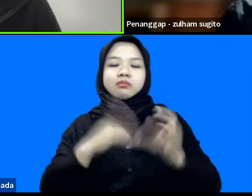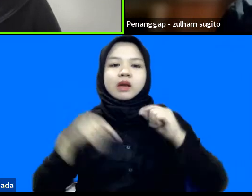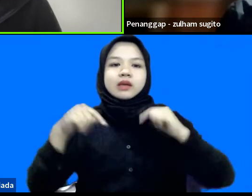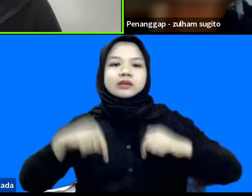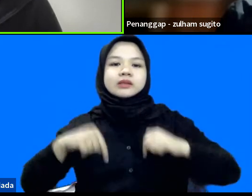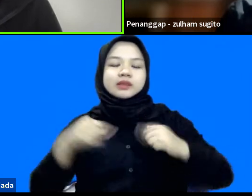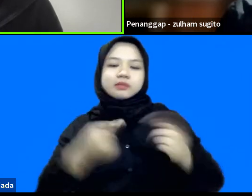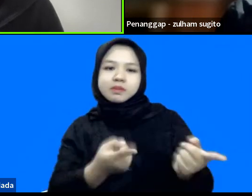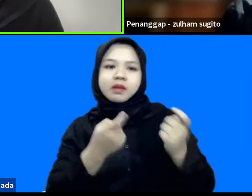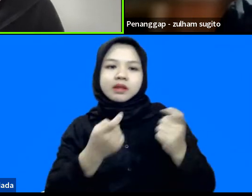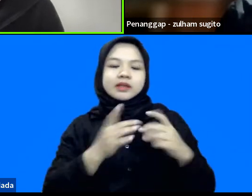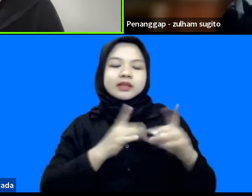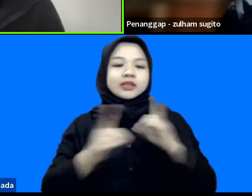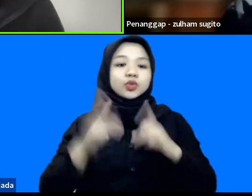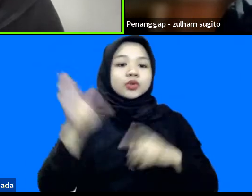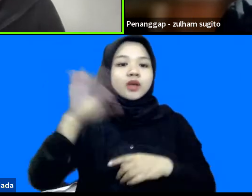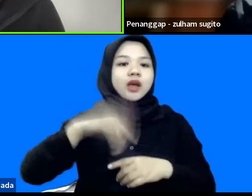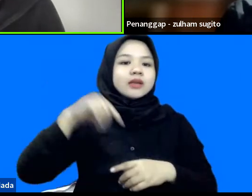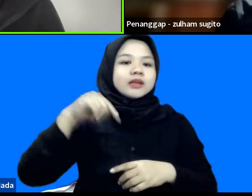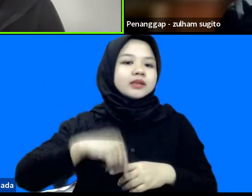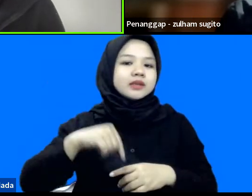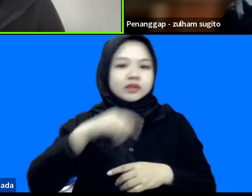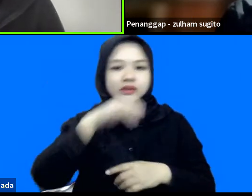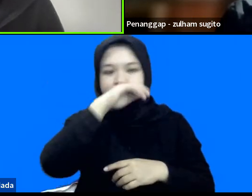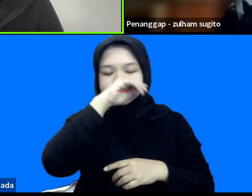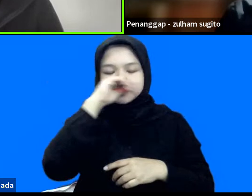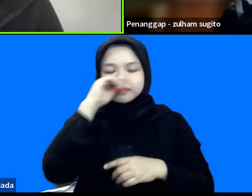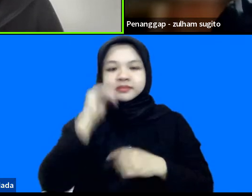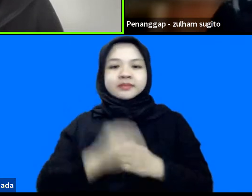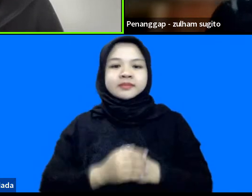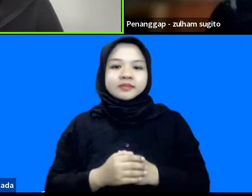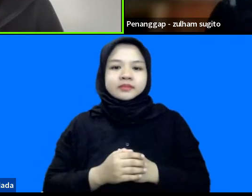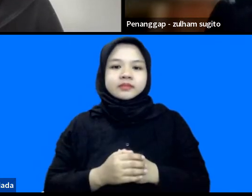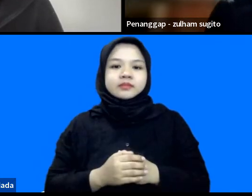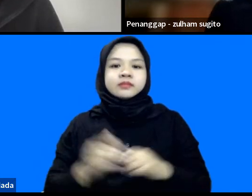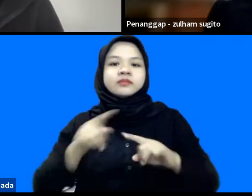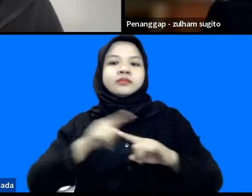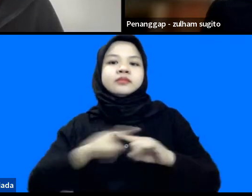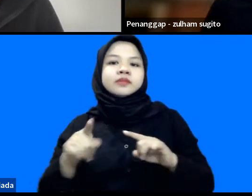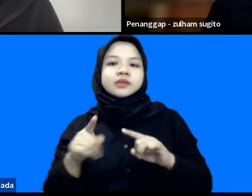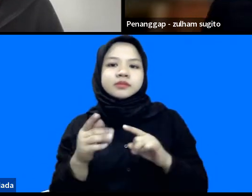pemantik kenapa diskusi hari ini dilakukan saya pikir ya tetapi kurang